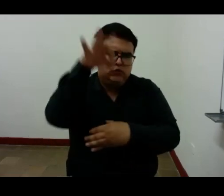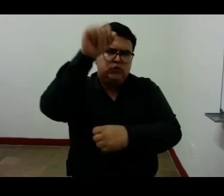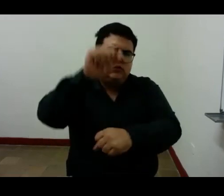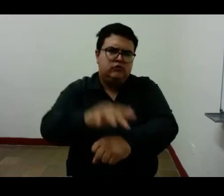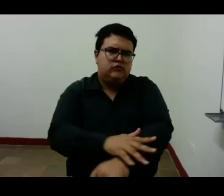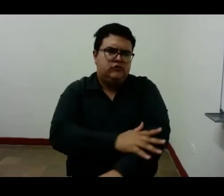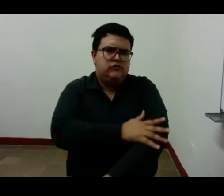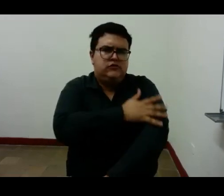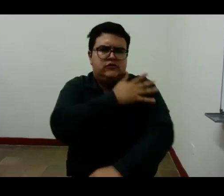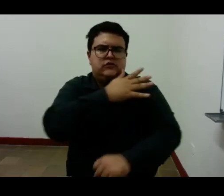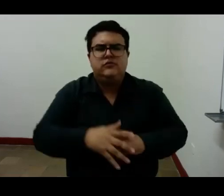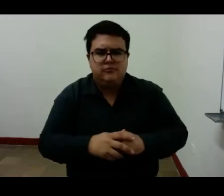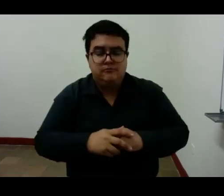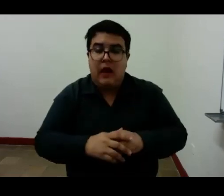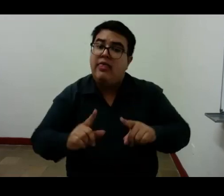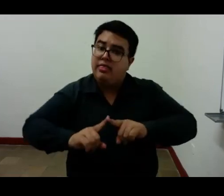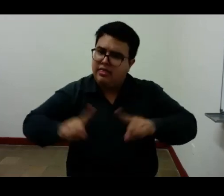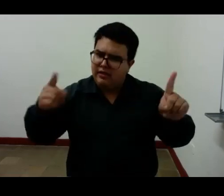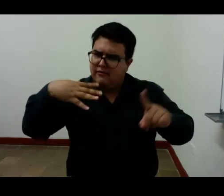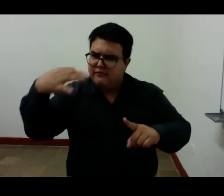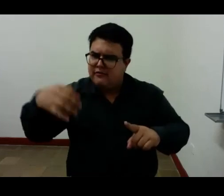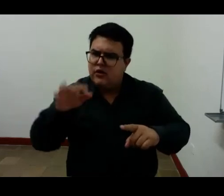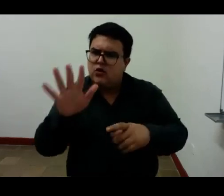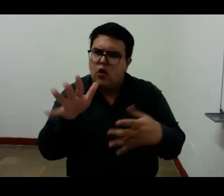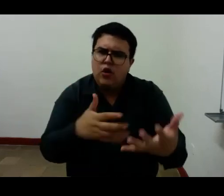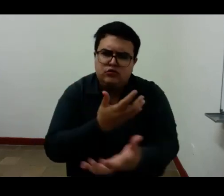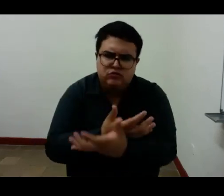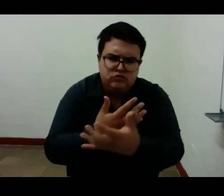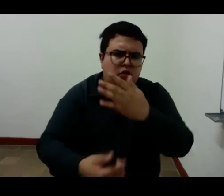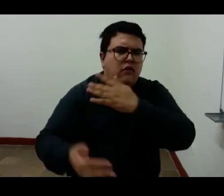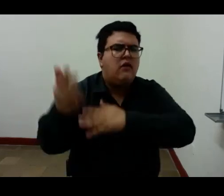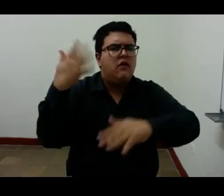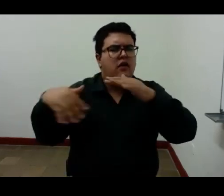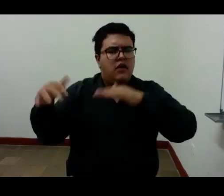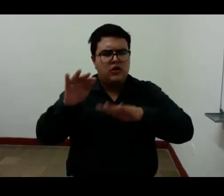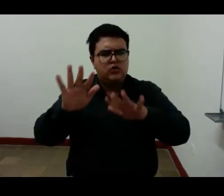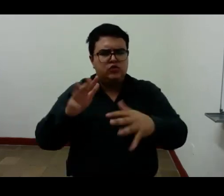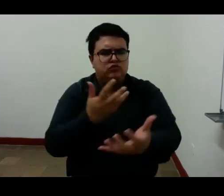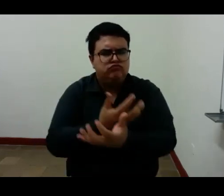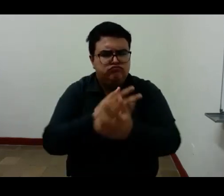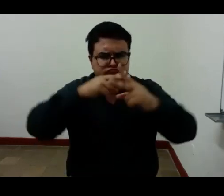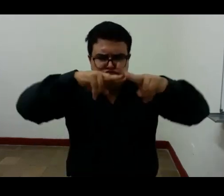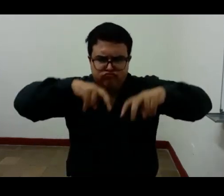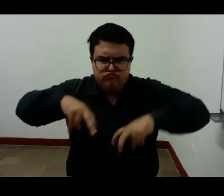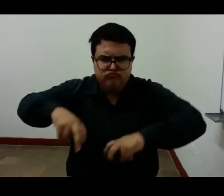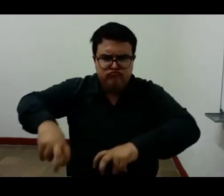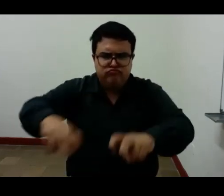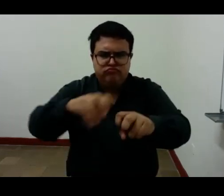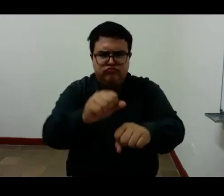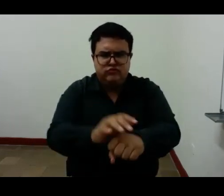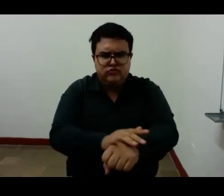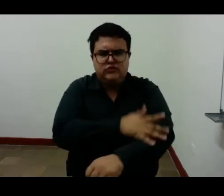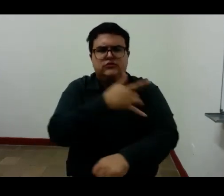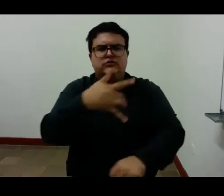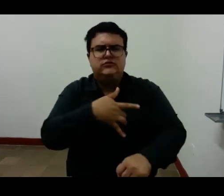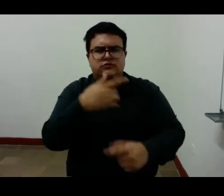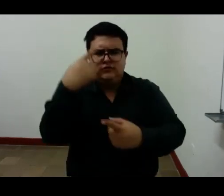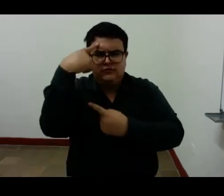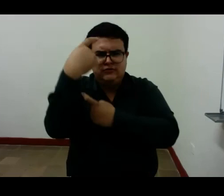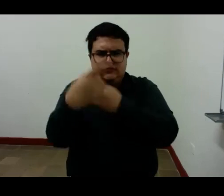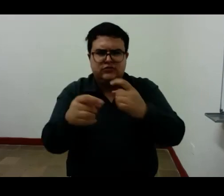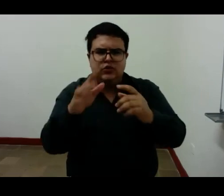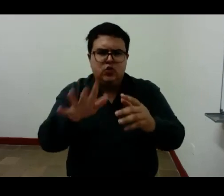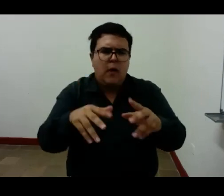es muy diferente de la ciencia de los antiguos científicos que lejos de buscar la ley de su propia